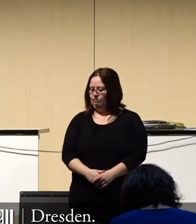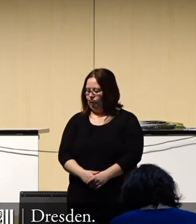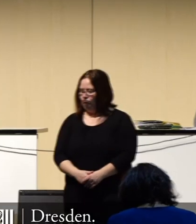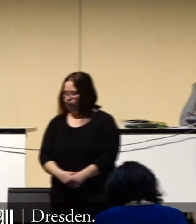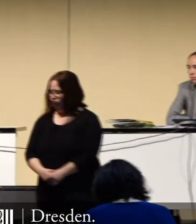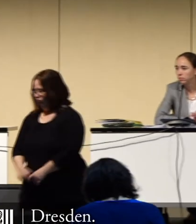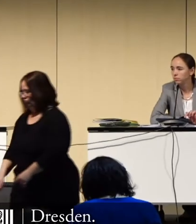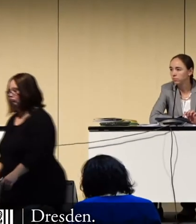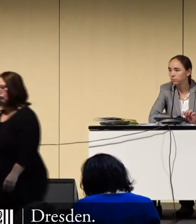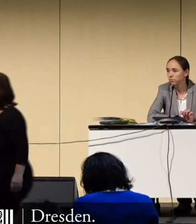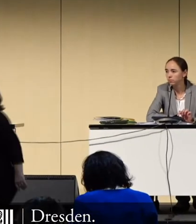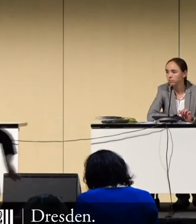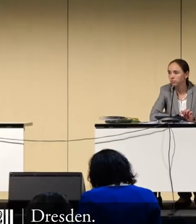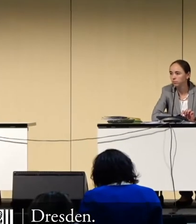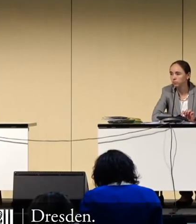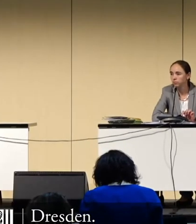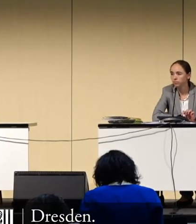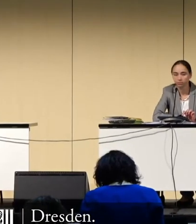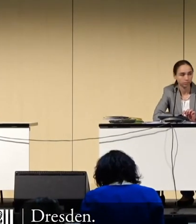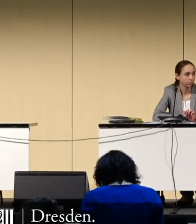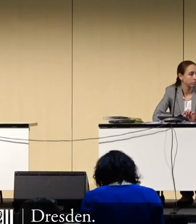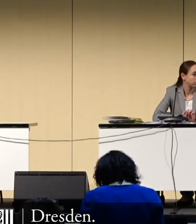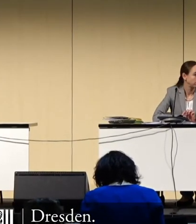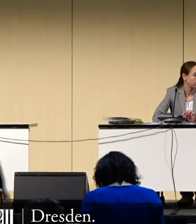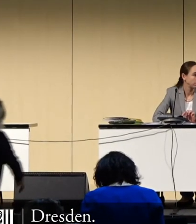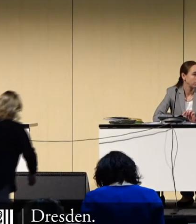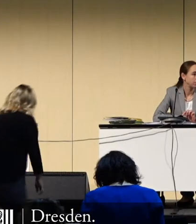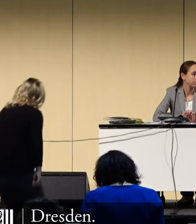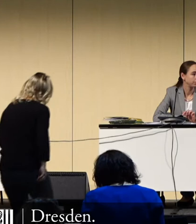Als nächste Fraktion Die Linke, Frau Hansa.